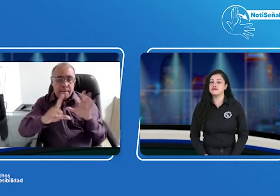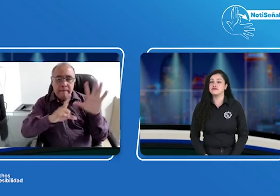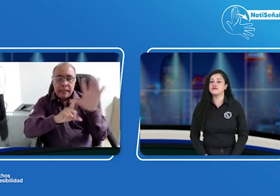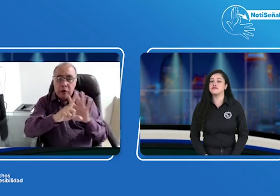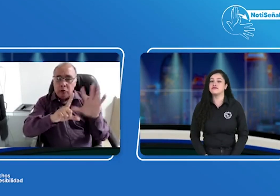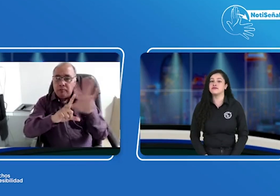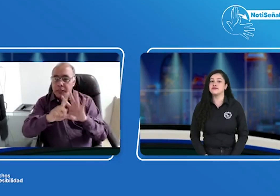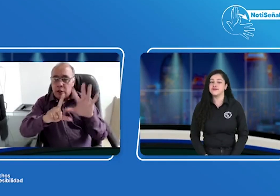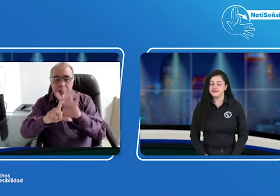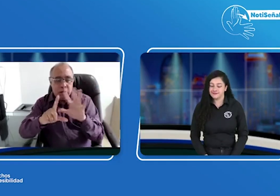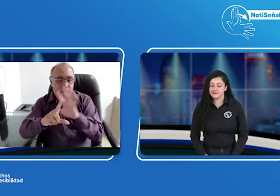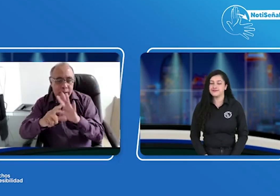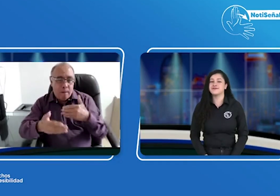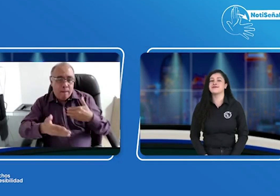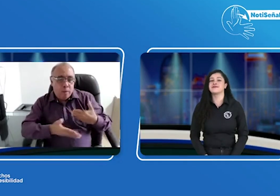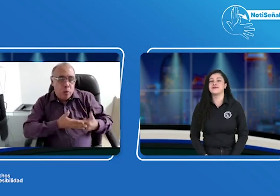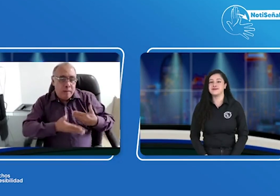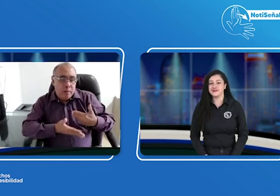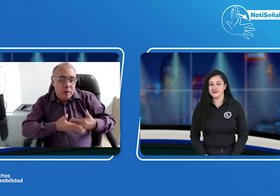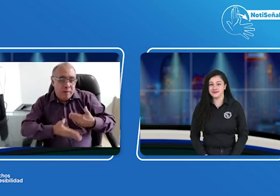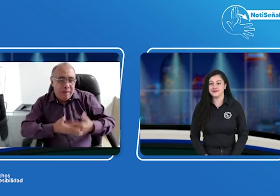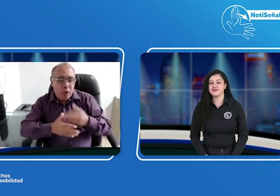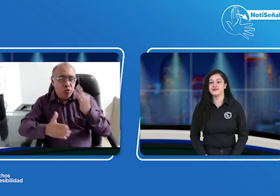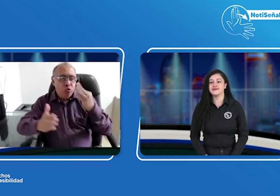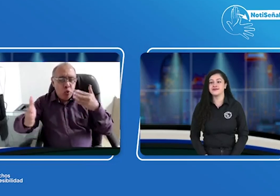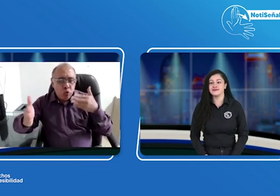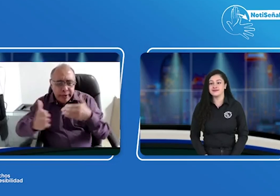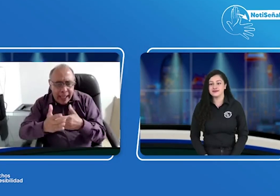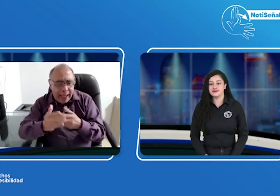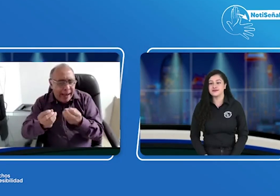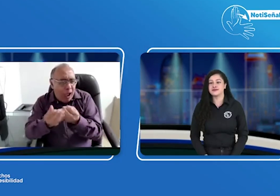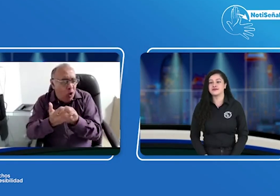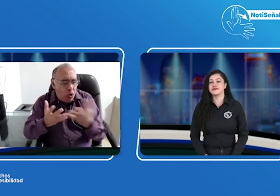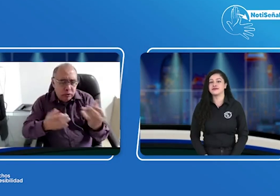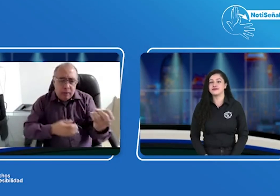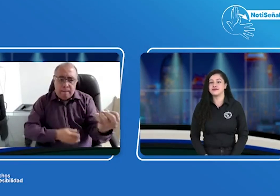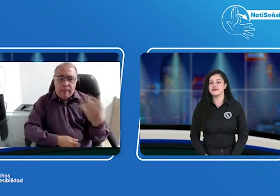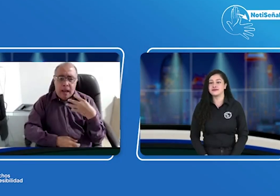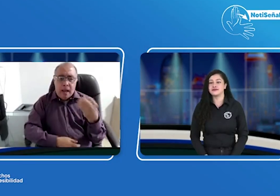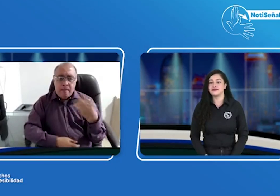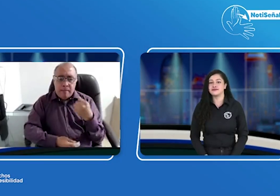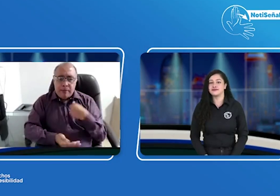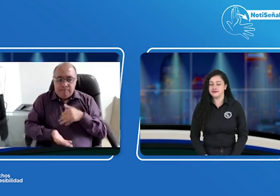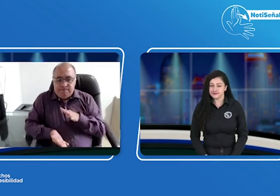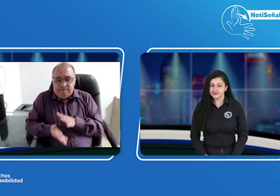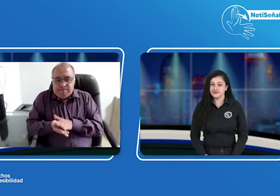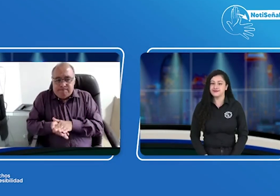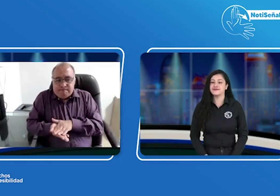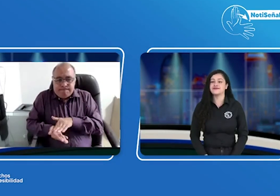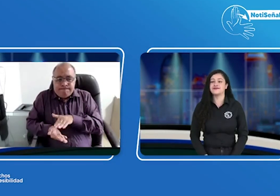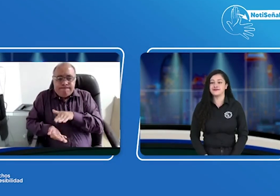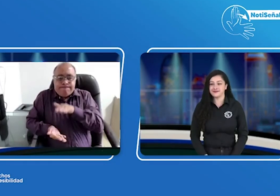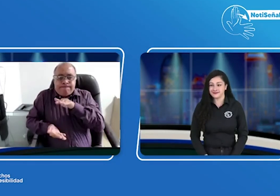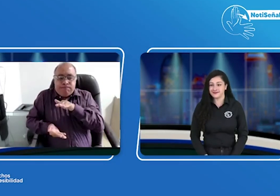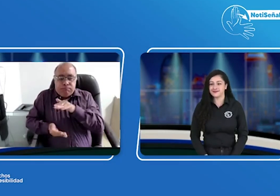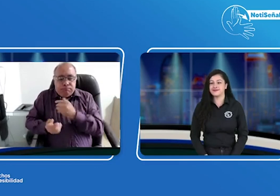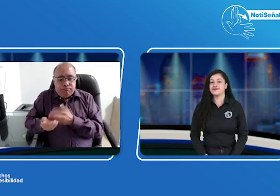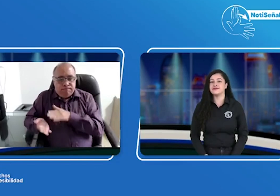encontrando estas barreras como las que vimos hoy documentenlas también y enviéndolas para que nosotros podamos tener toda